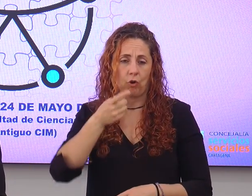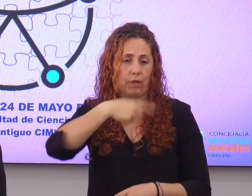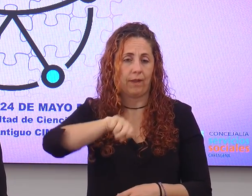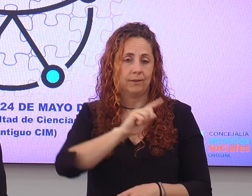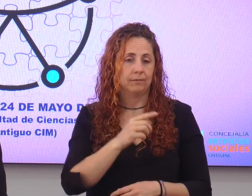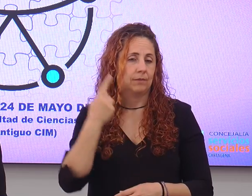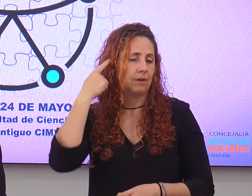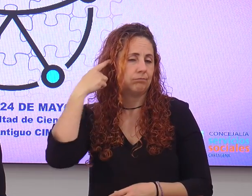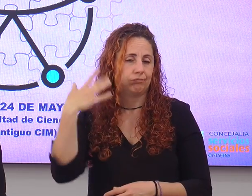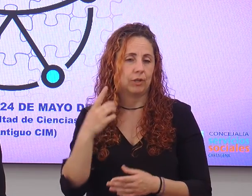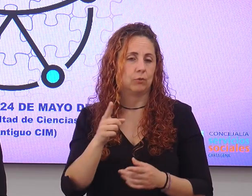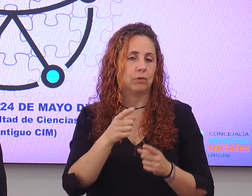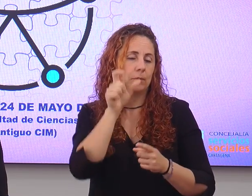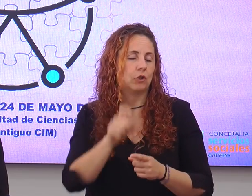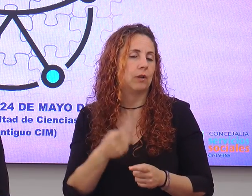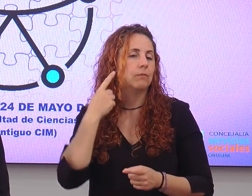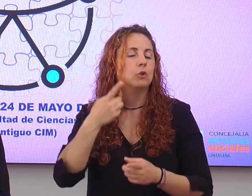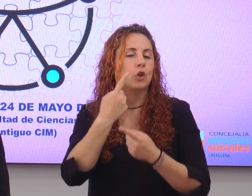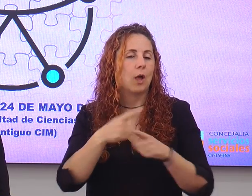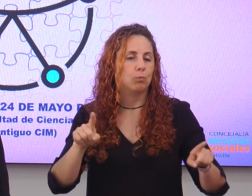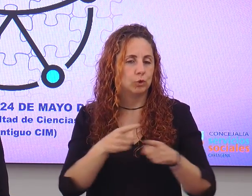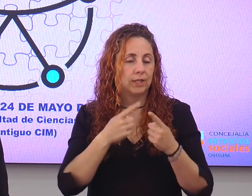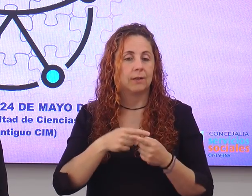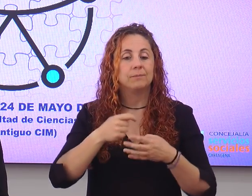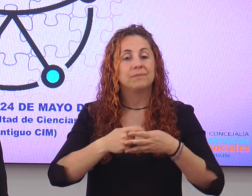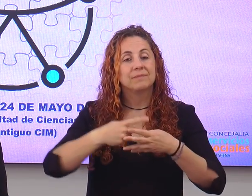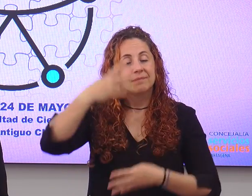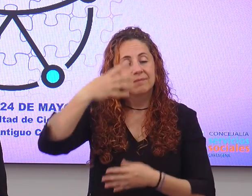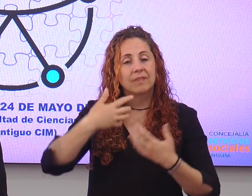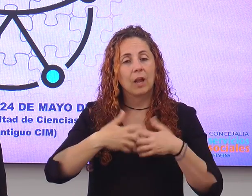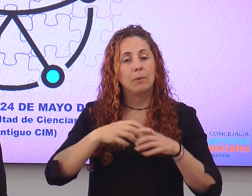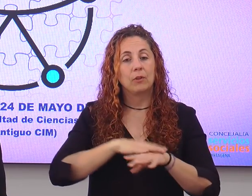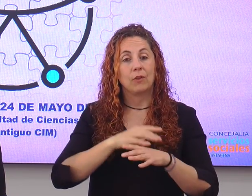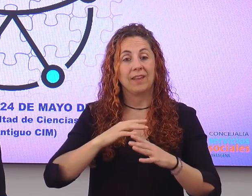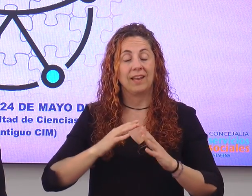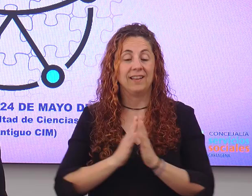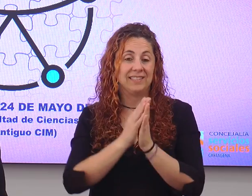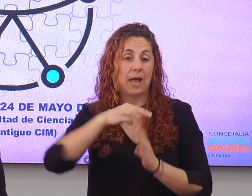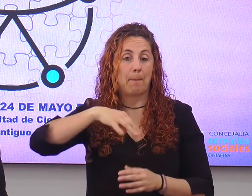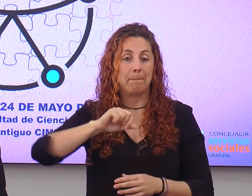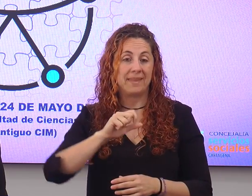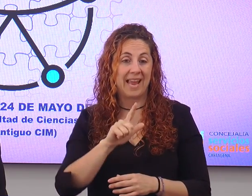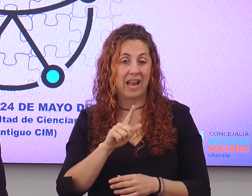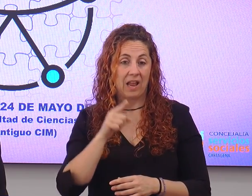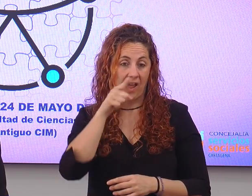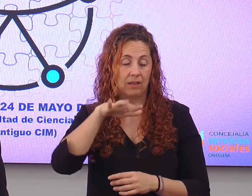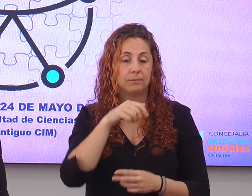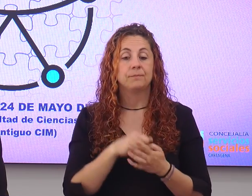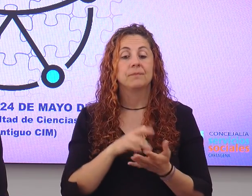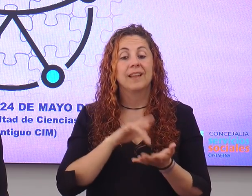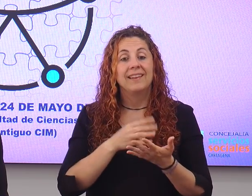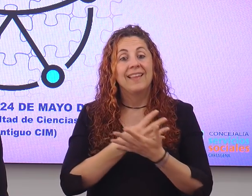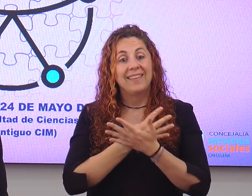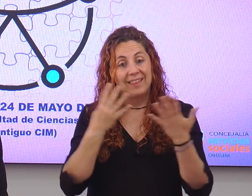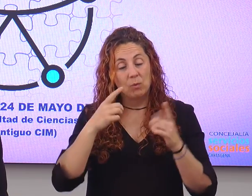prodigio de músico que es. Será en el edificio administrativo de San Miguel. El día 19 de mayo